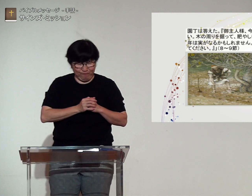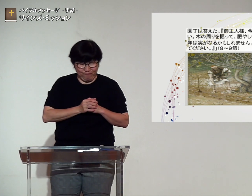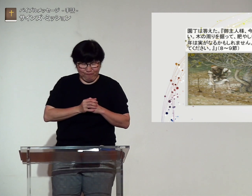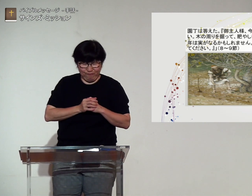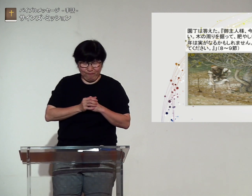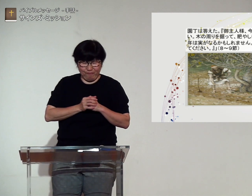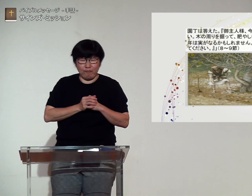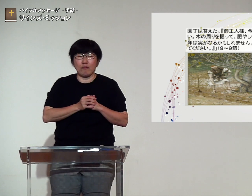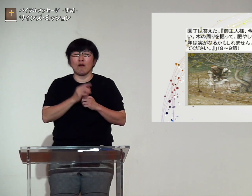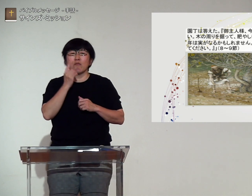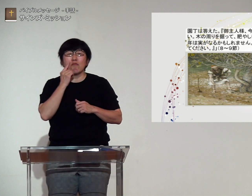ります